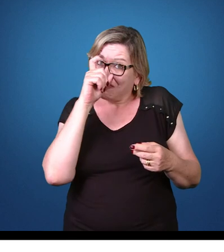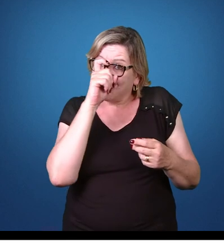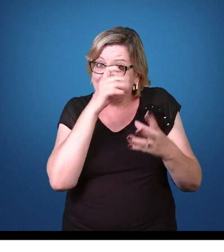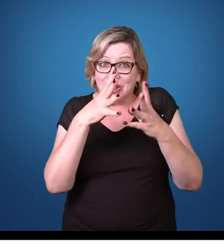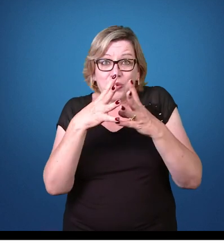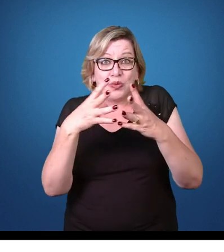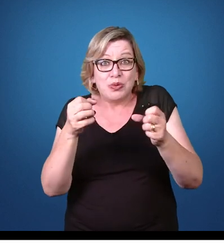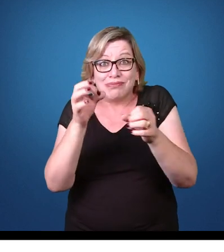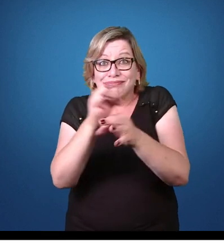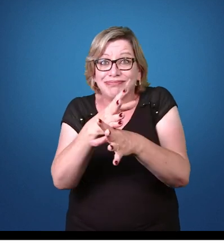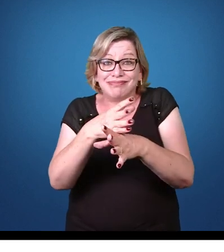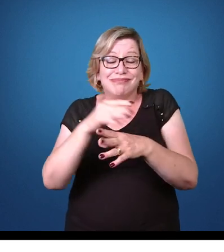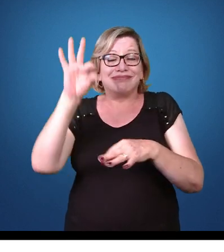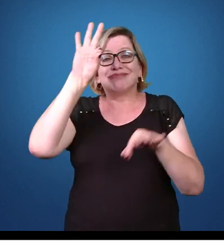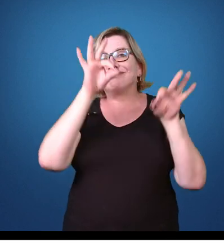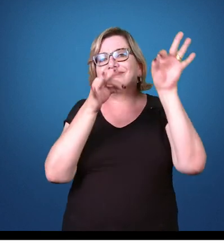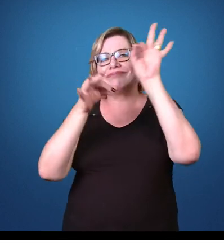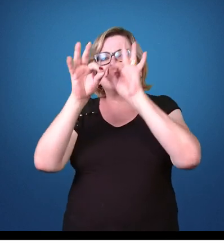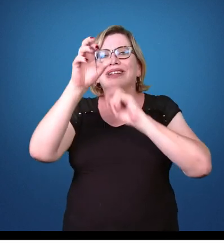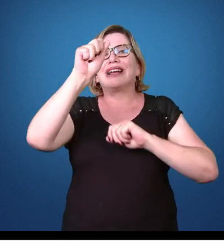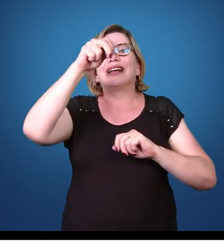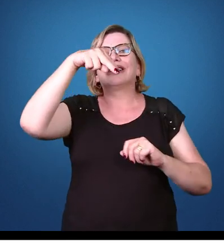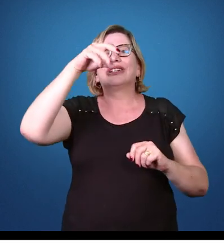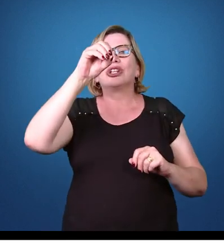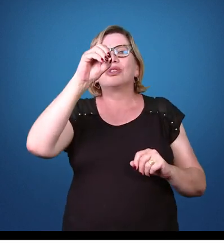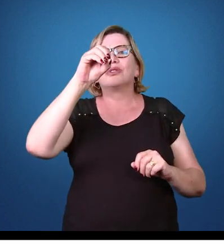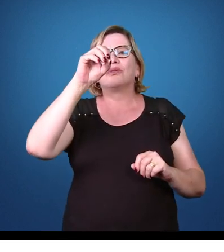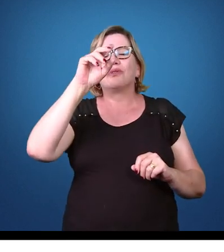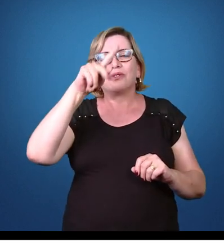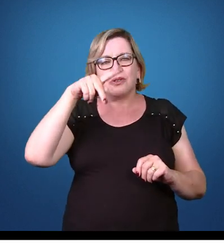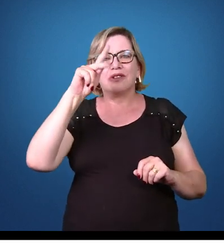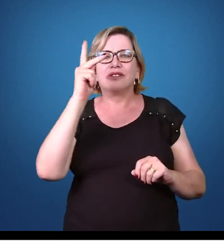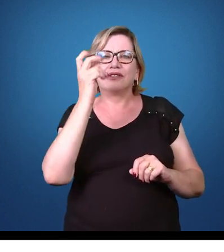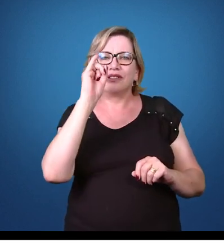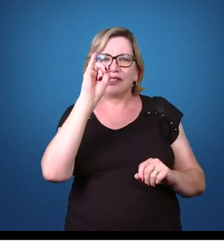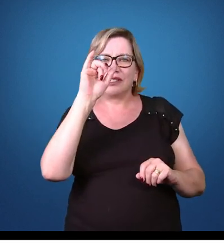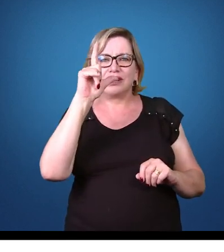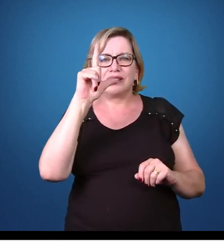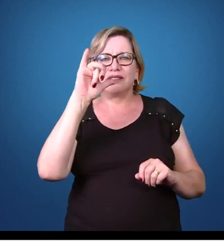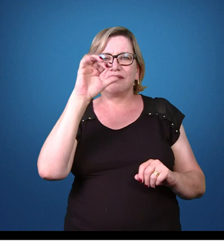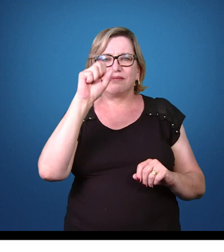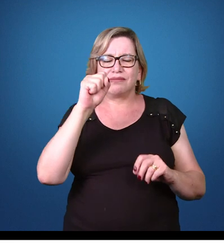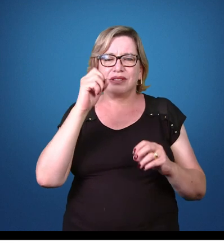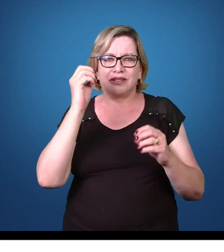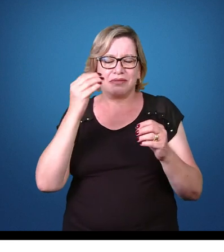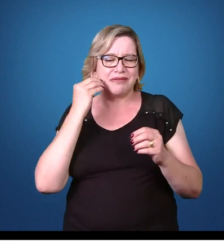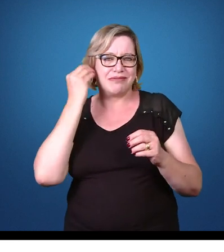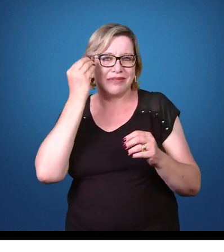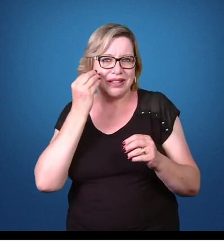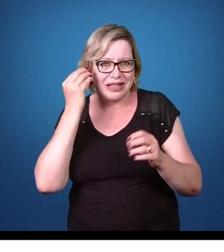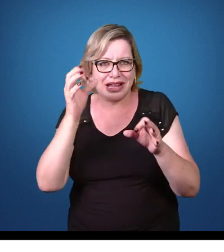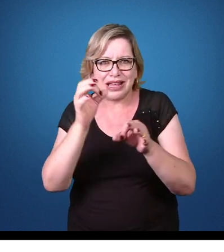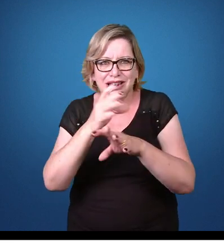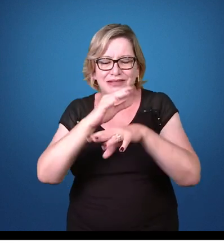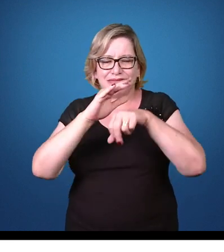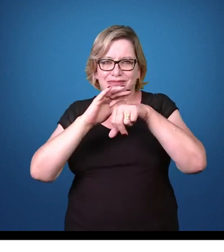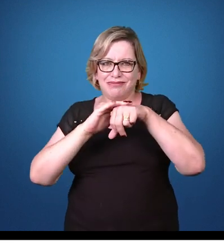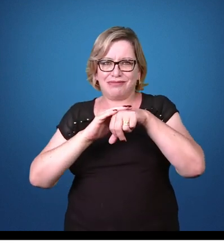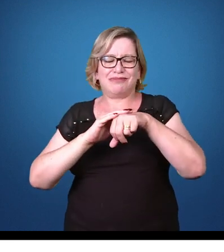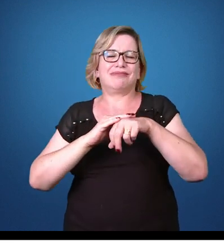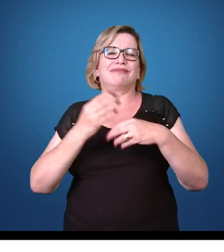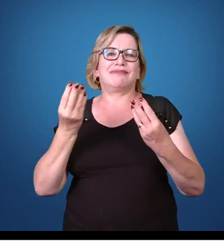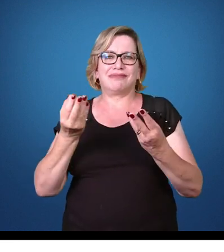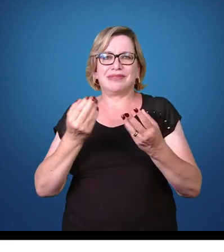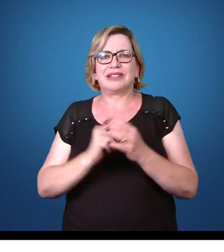combate desse mosquito para tentar minimizar a doença, no caso, a malária, em uma